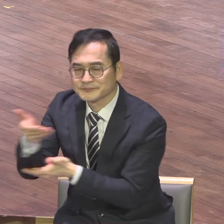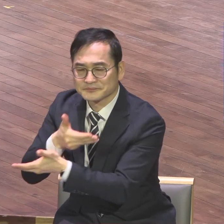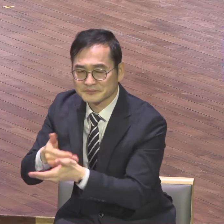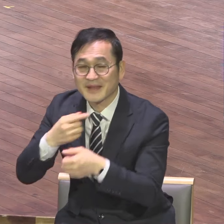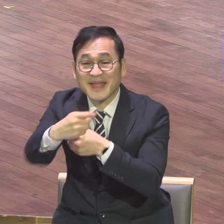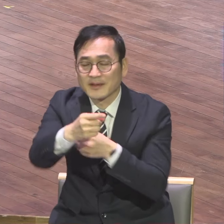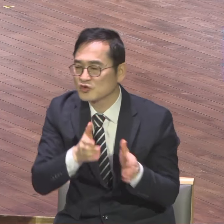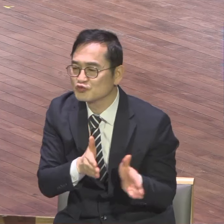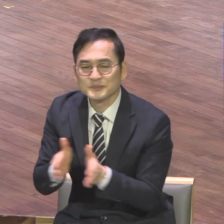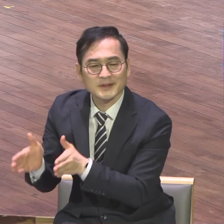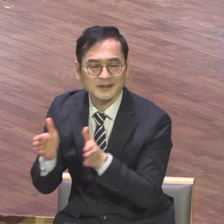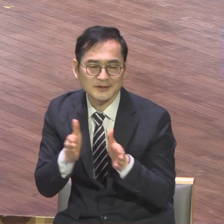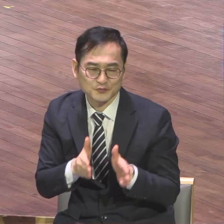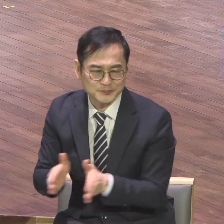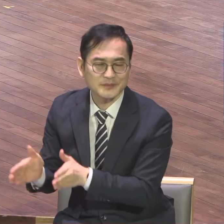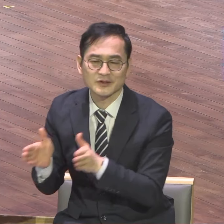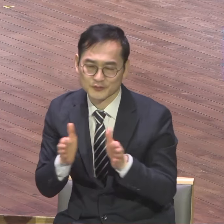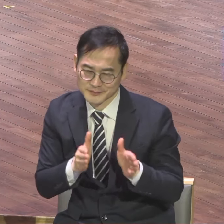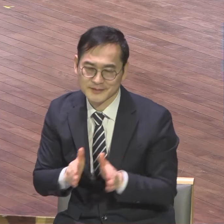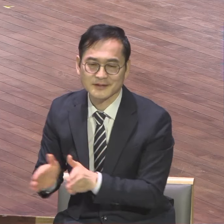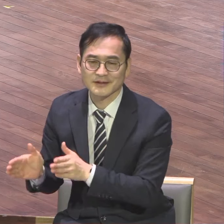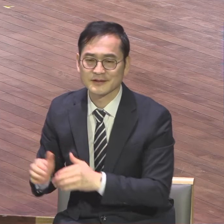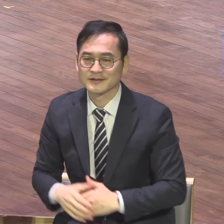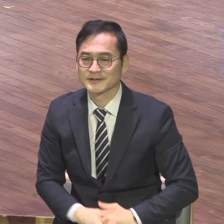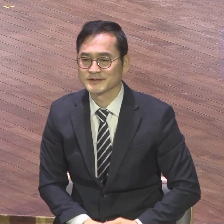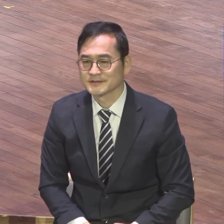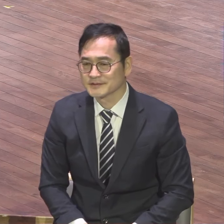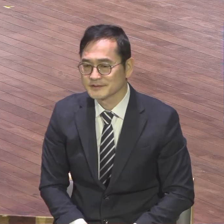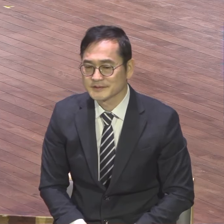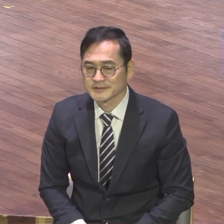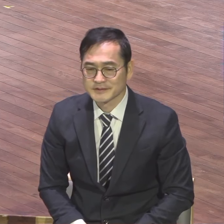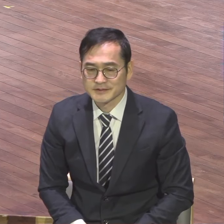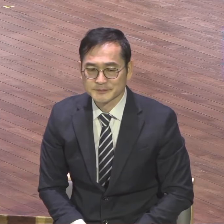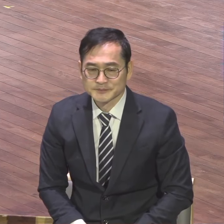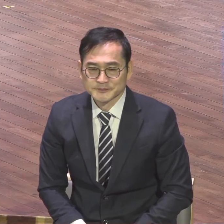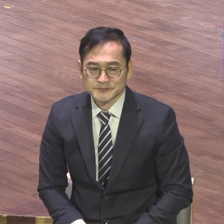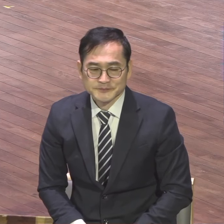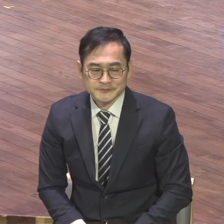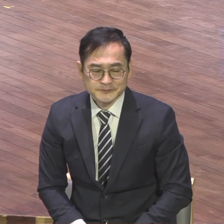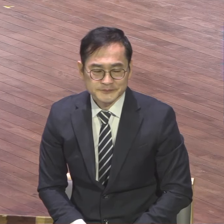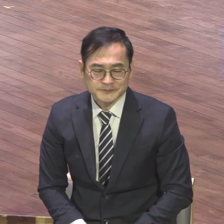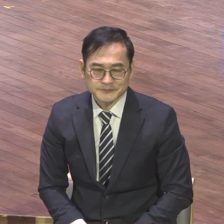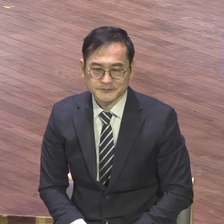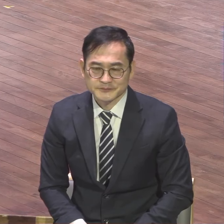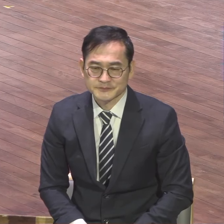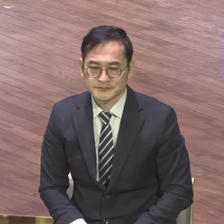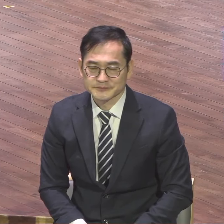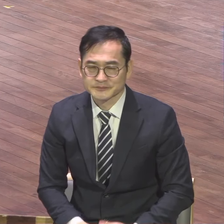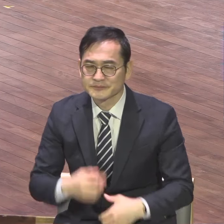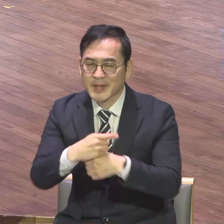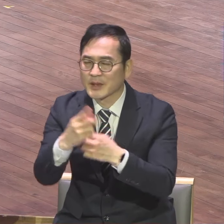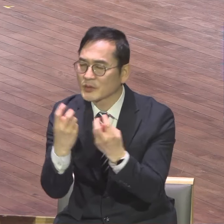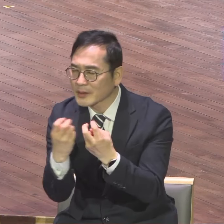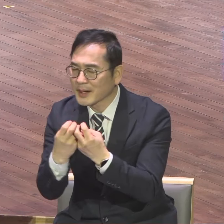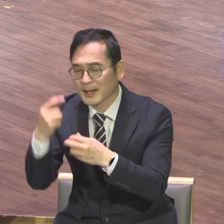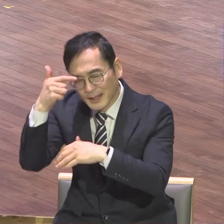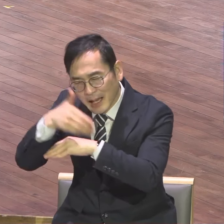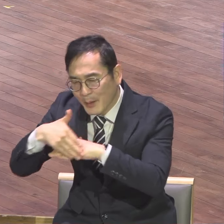영적 준비 또 모든 사람이 지혜를 모아가지고 새롭게 만드는 동력자들하고